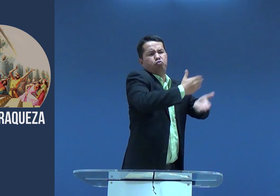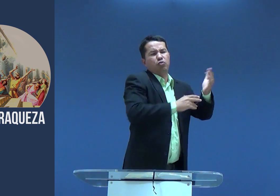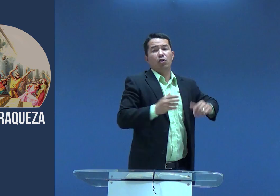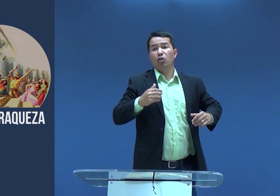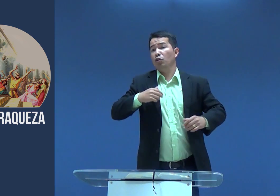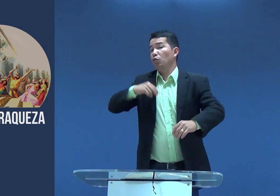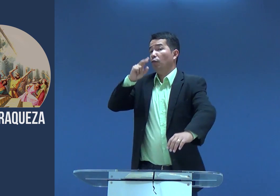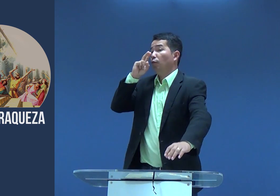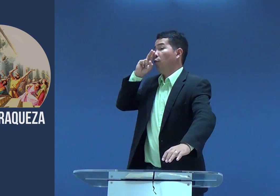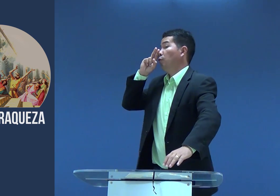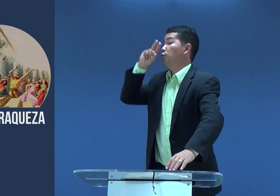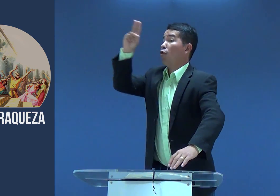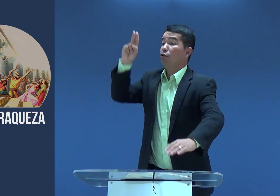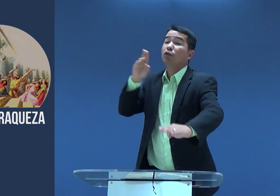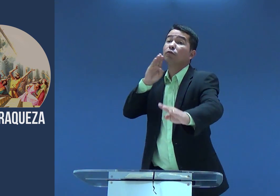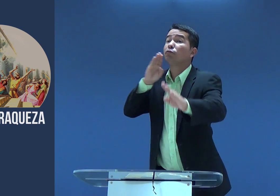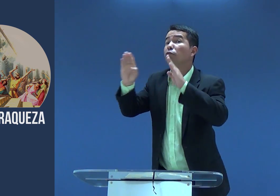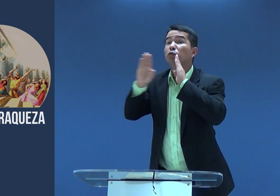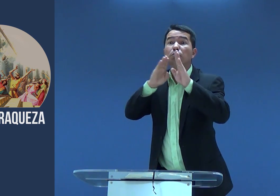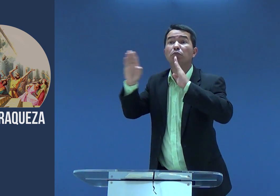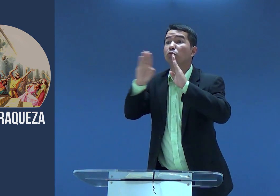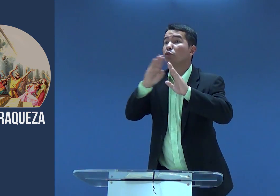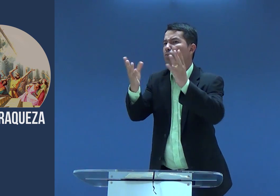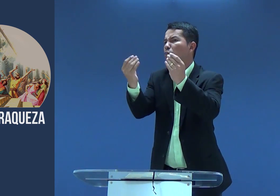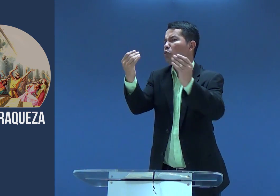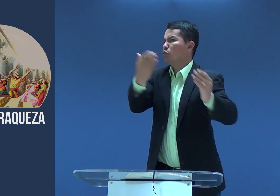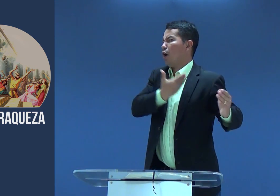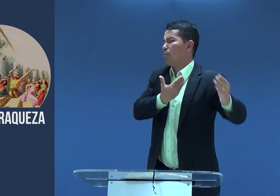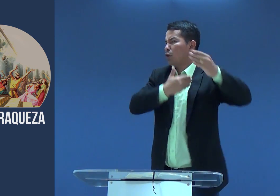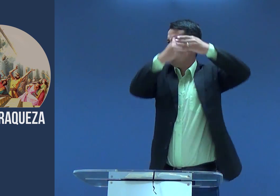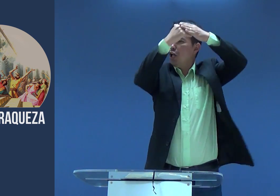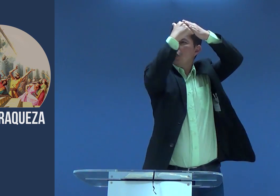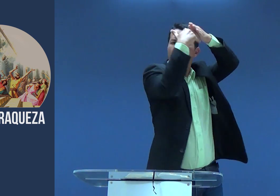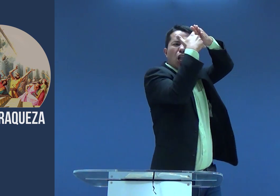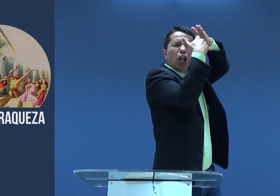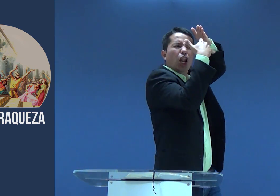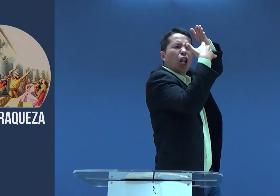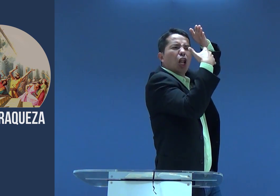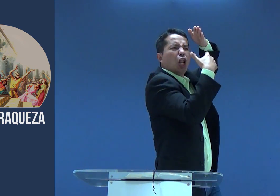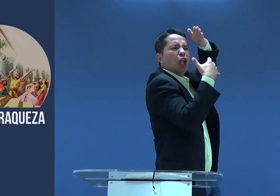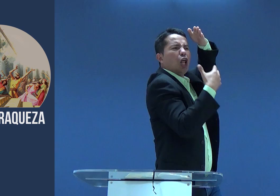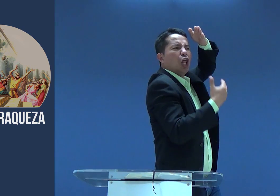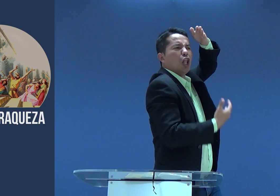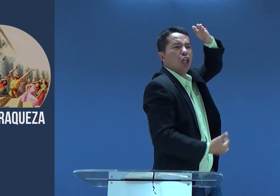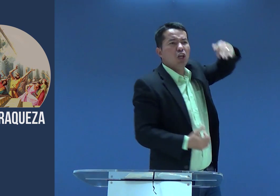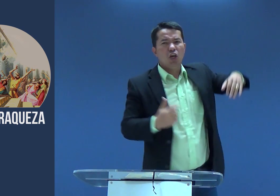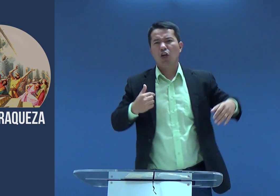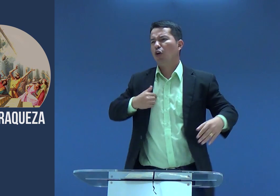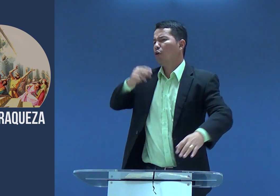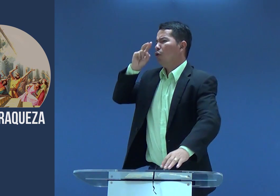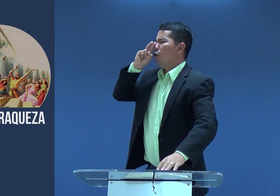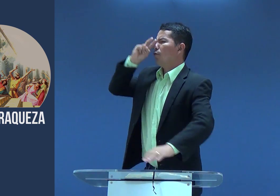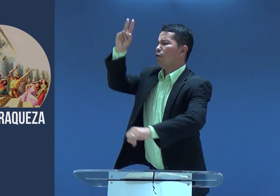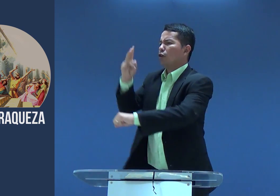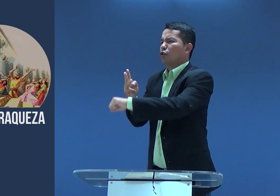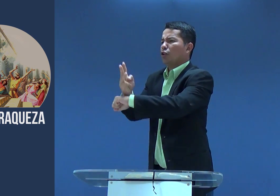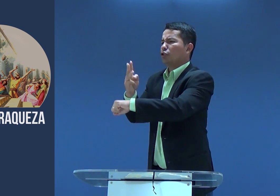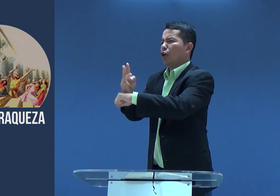família é ótima, não, porque, no Facebook eu tenho muitos amigos, você viu quantos amigos, tenho cinco meus amigos, eu tenho tanto amigo,